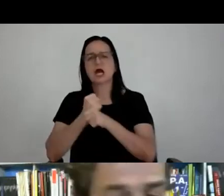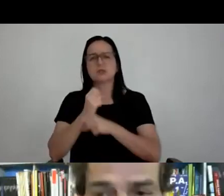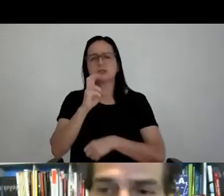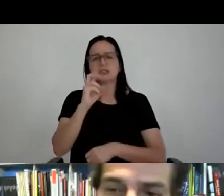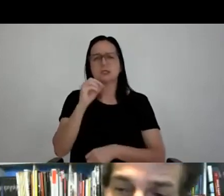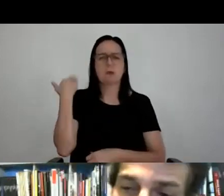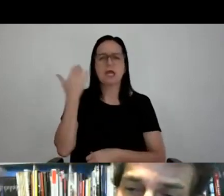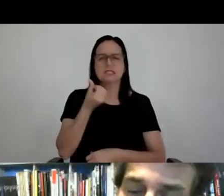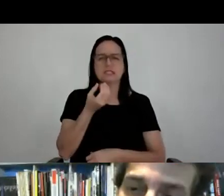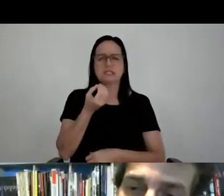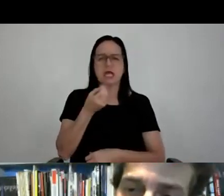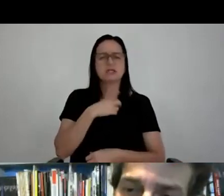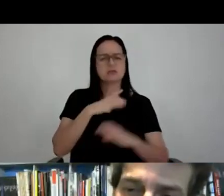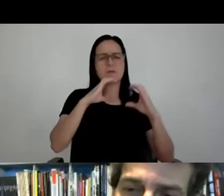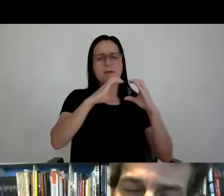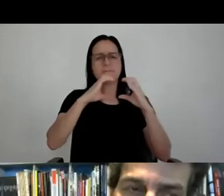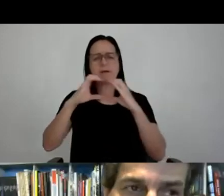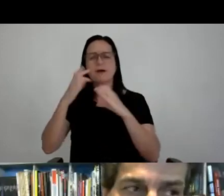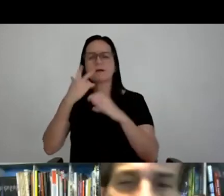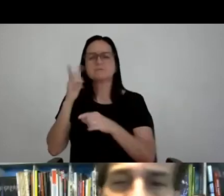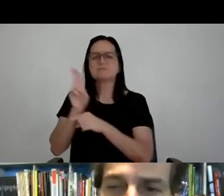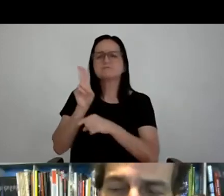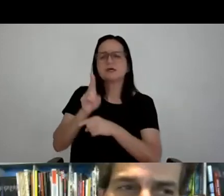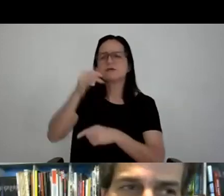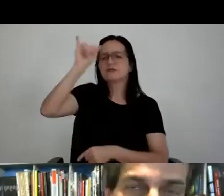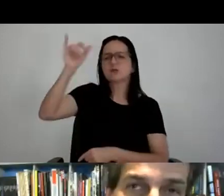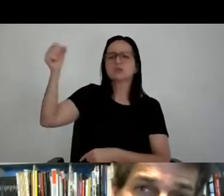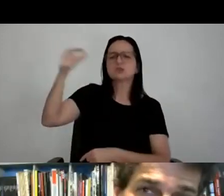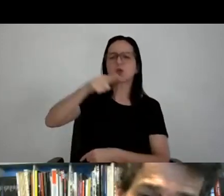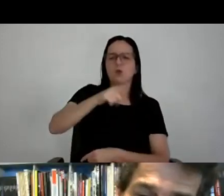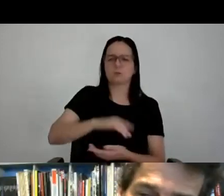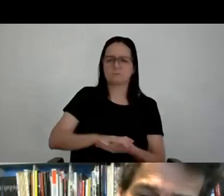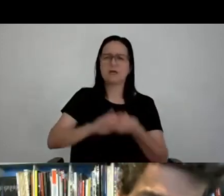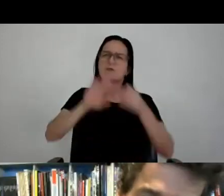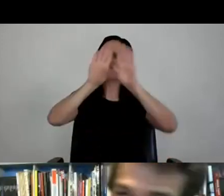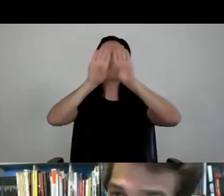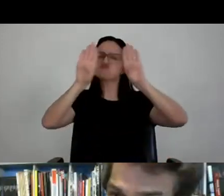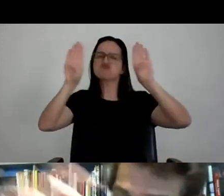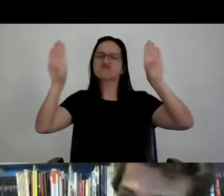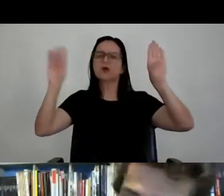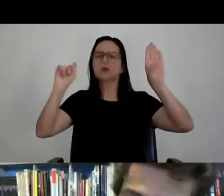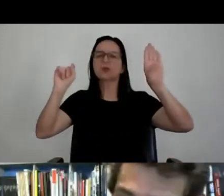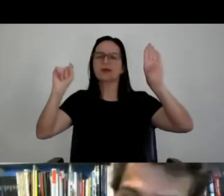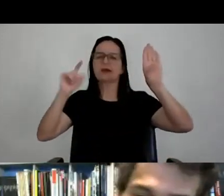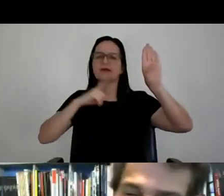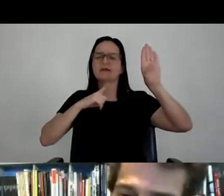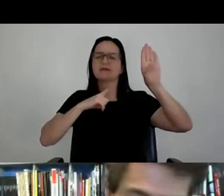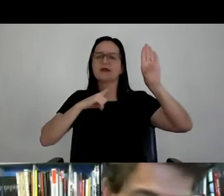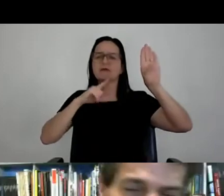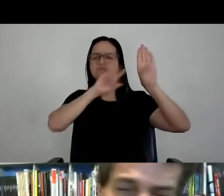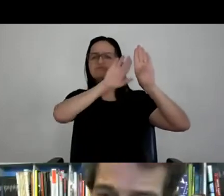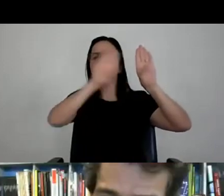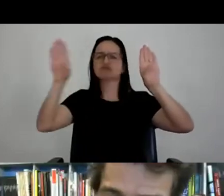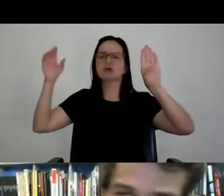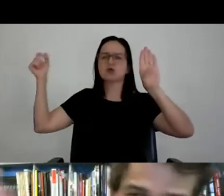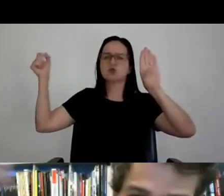utilizado para proteger da incidência do sol. E aquela fachada ficava apontada para o sol poente,